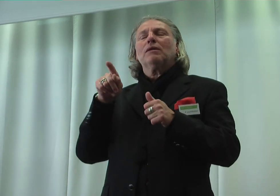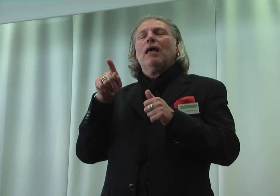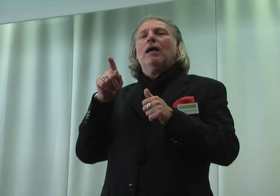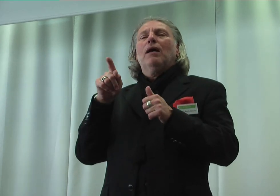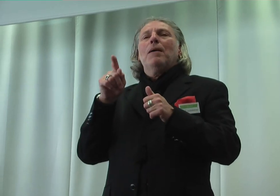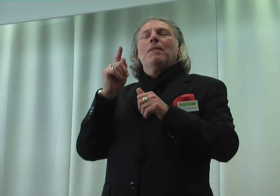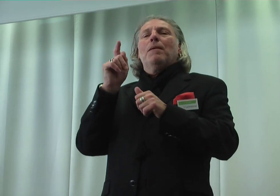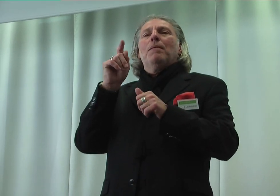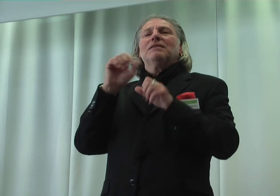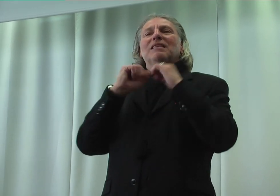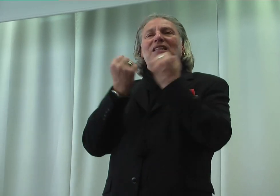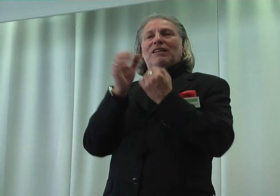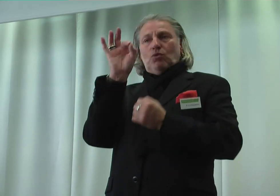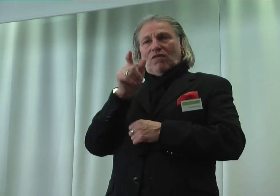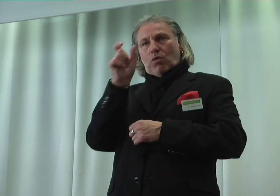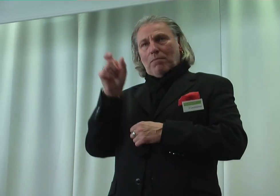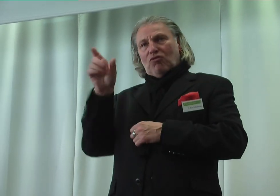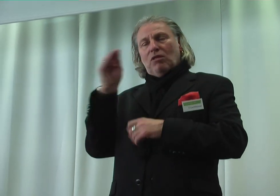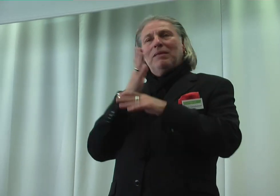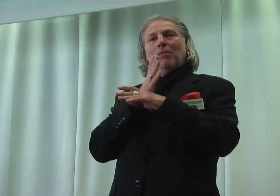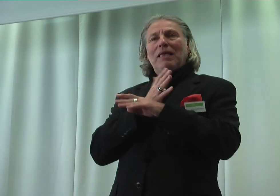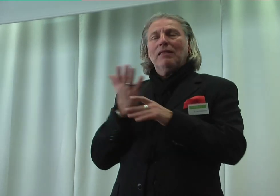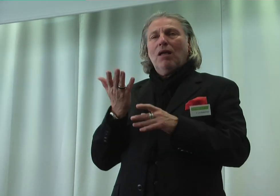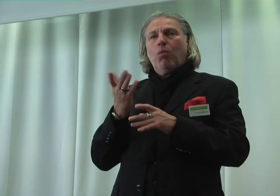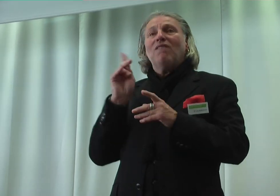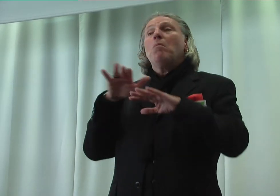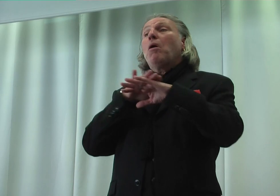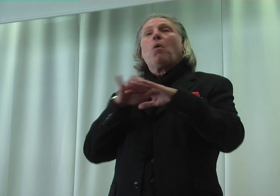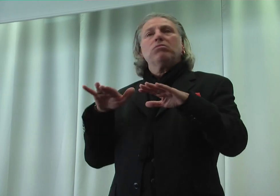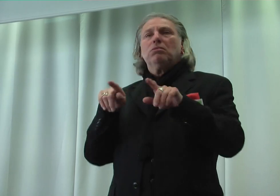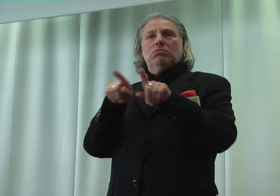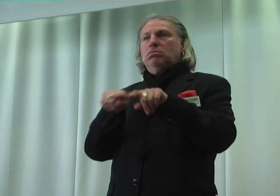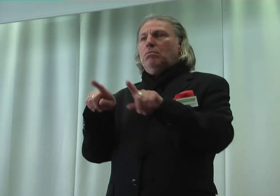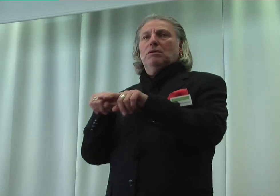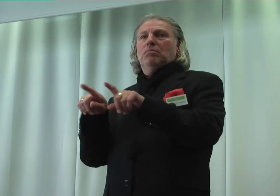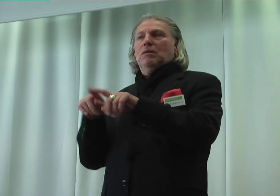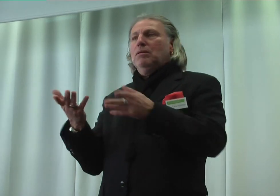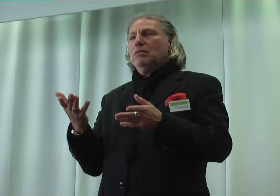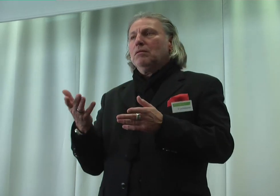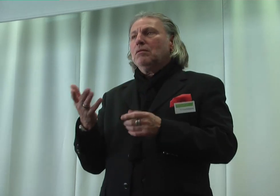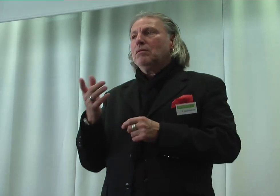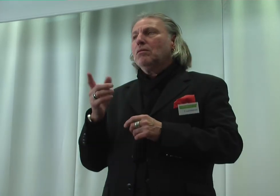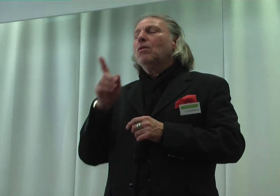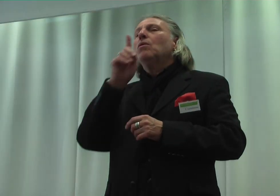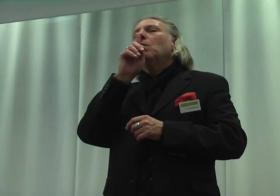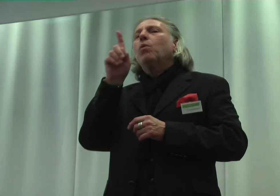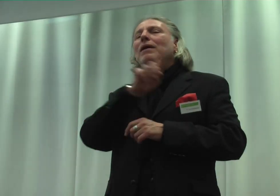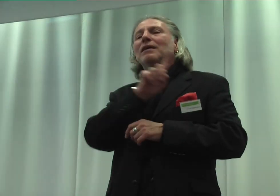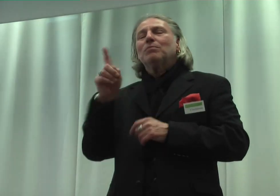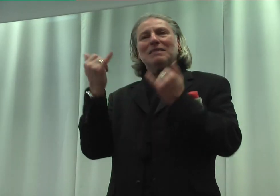Behinderung vom Grundsatz her beibehalten werden und lediglich das bisherige Etikett,